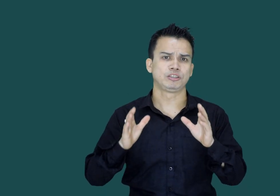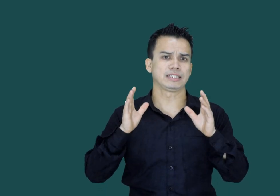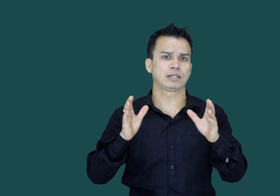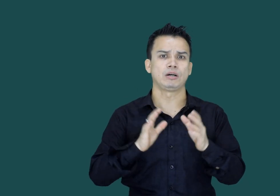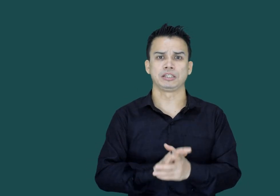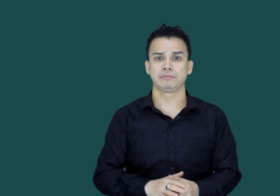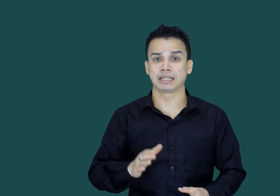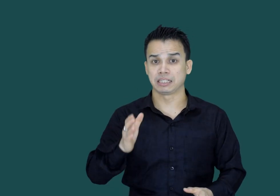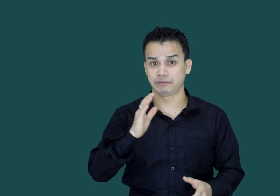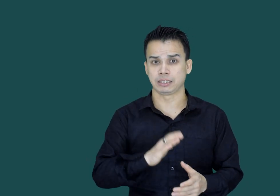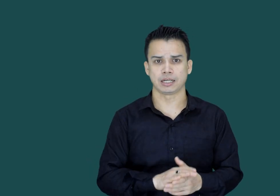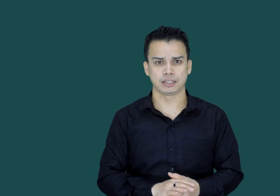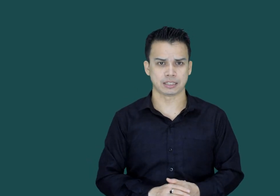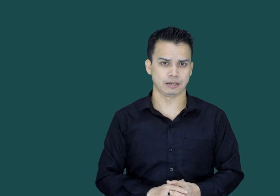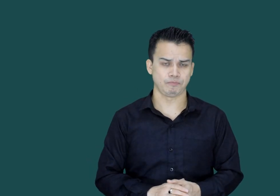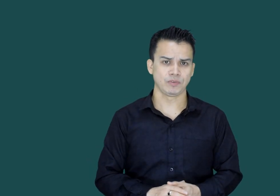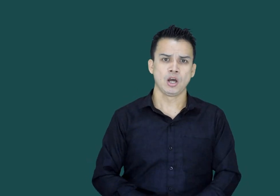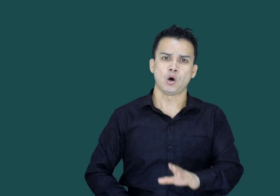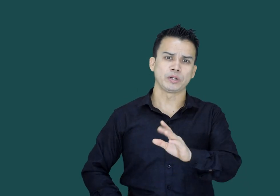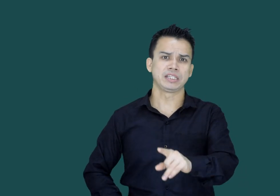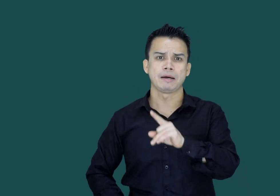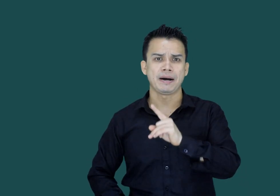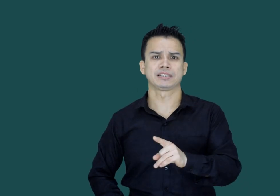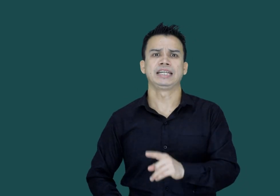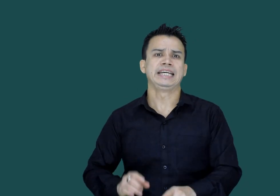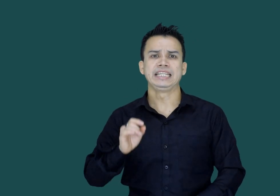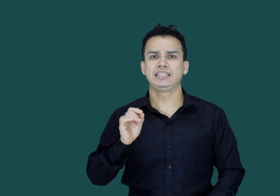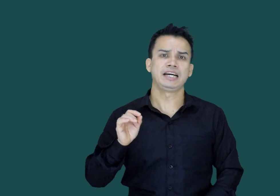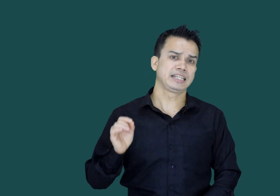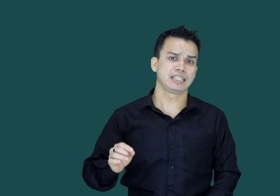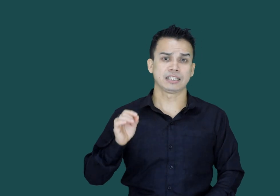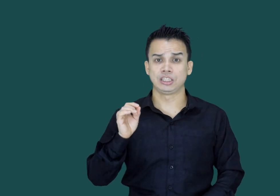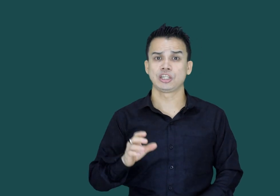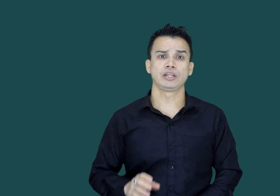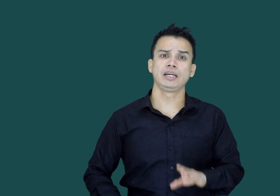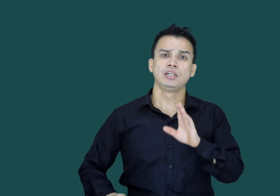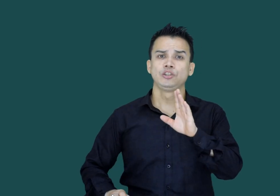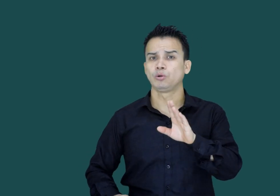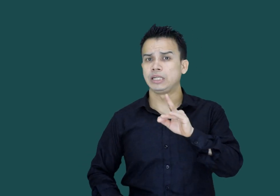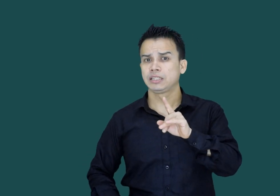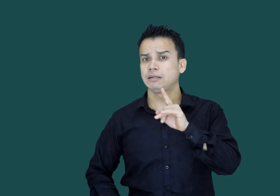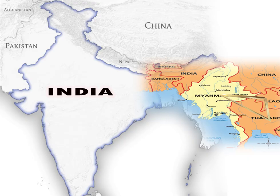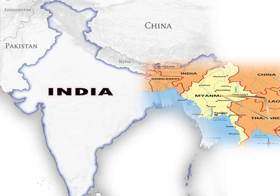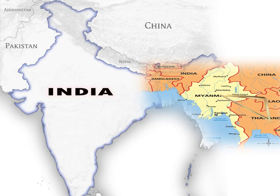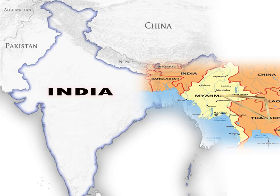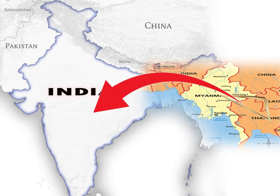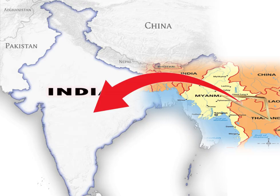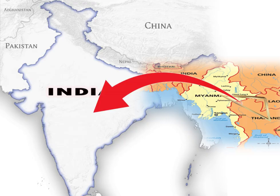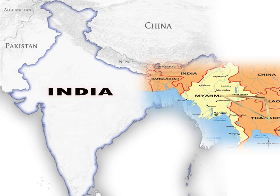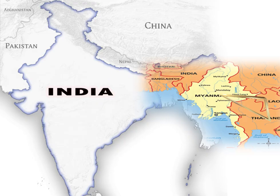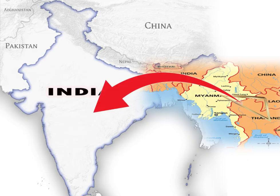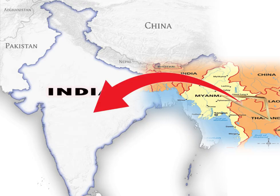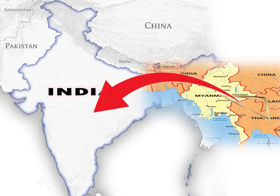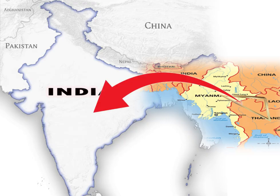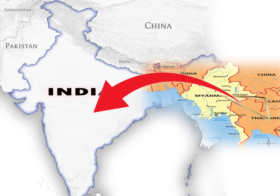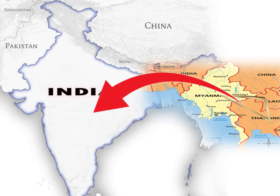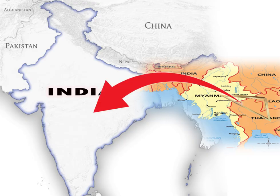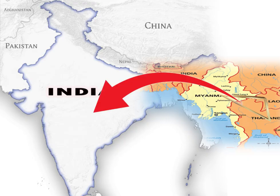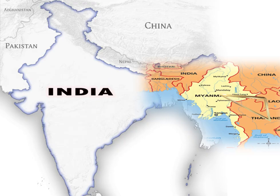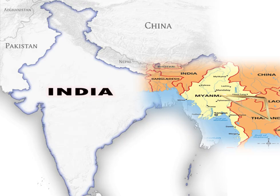زیادہ قوانٹیٹی میں کلٹیویٹ کیا جاتا ہے اور ان کے پاس اندیا کے ساتھ دیش ہے جو اتنے بڑے پیمانے میں ان کے اس اتبات کو اس پرڈکٹ